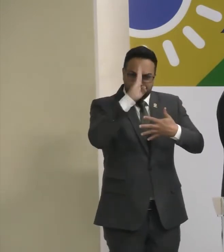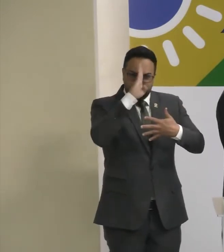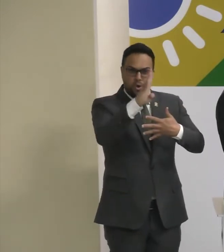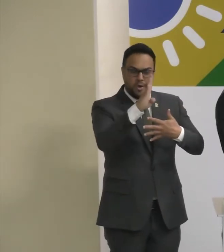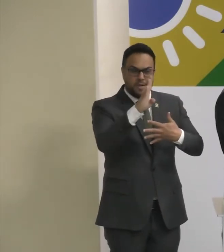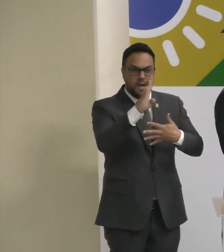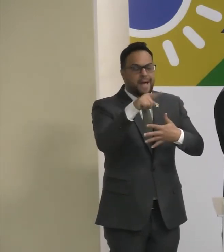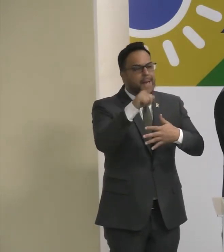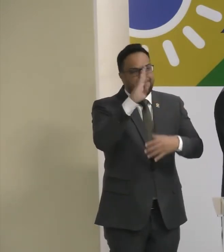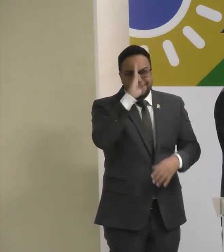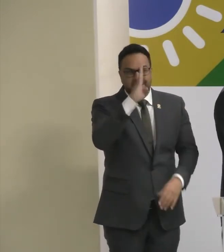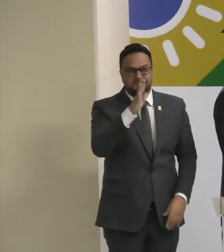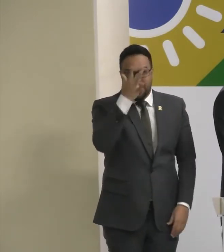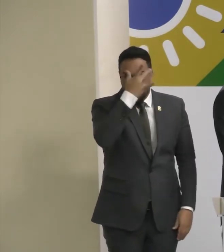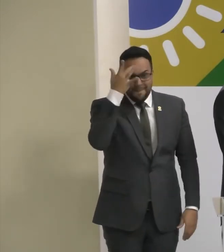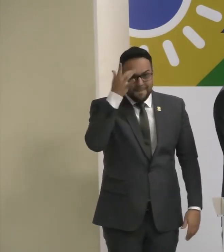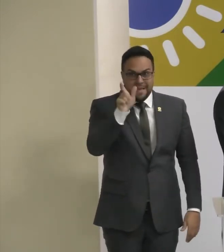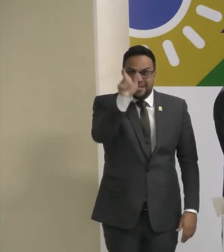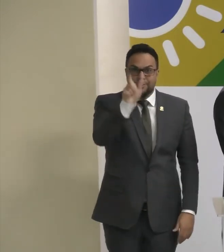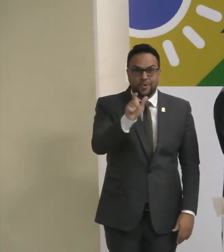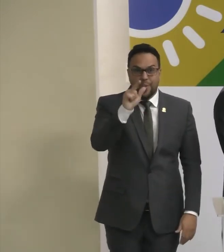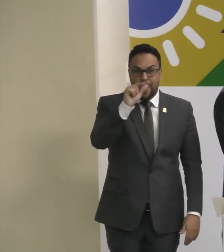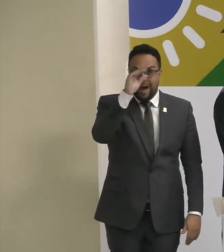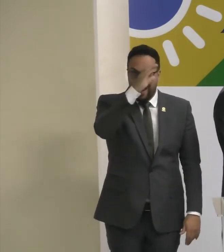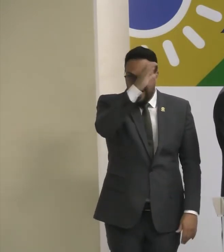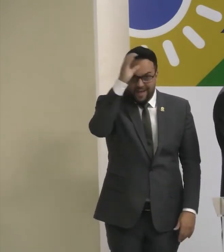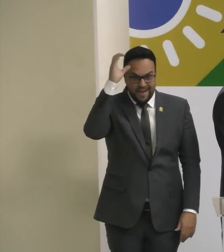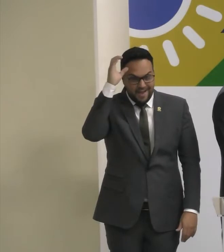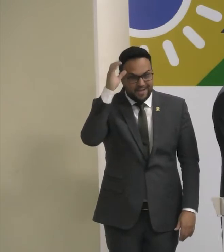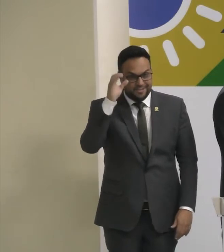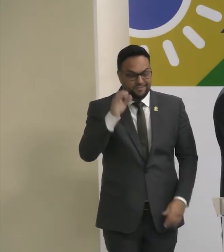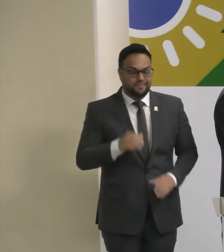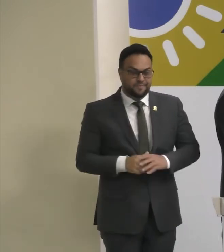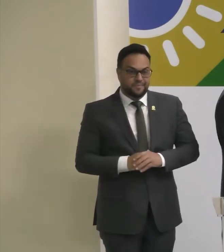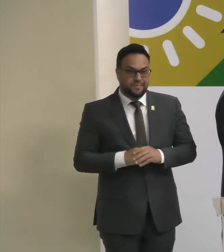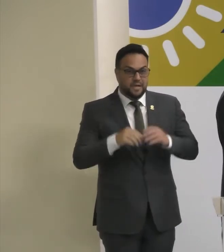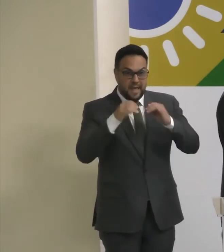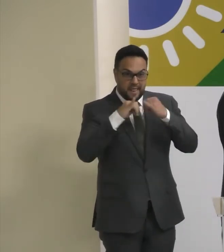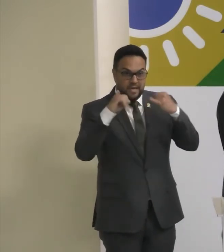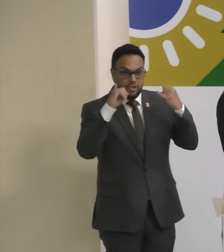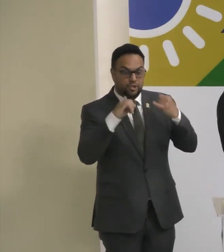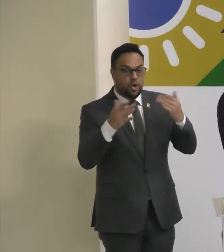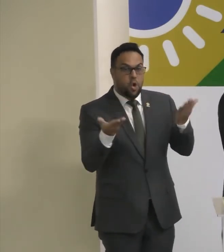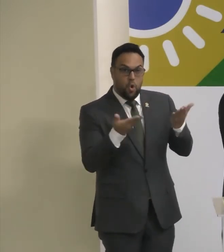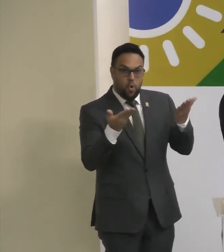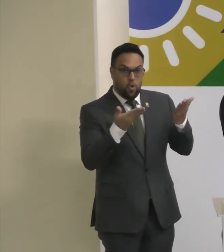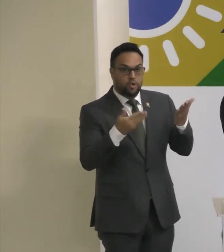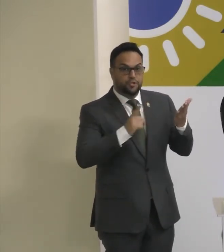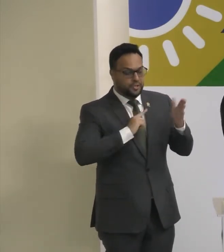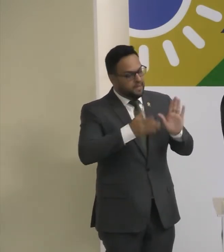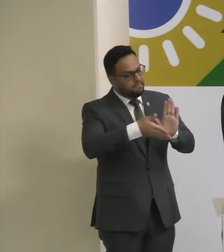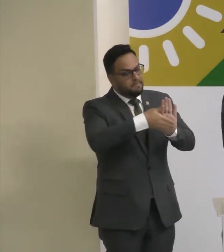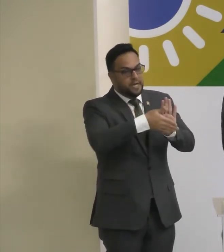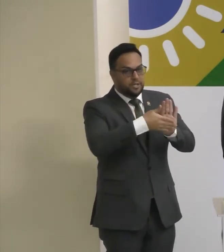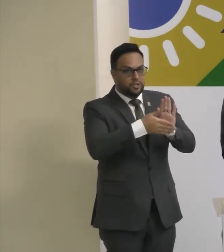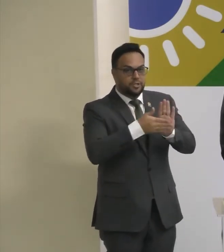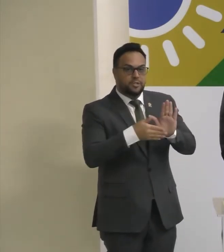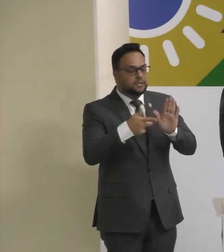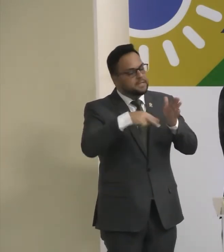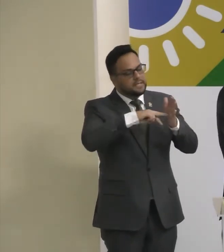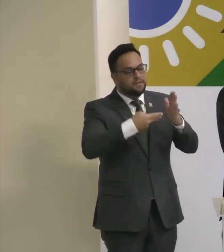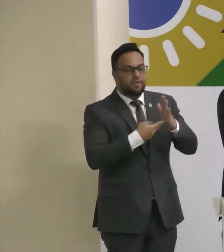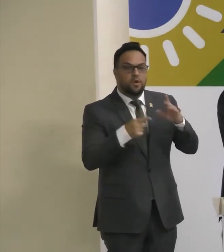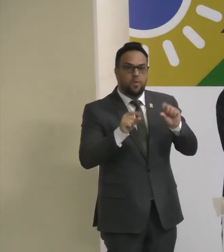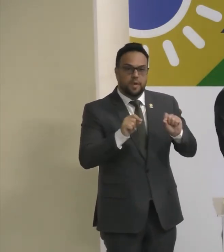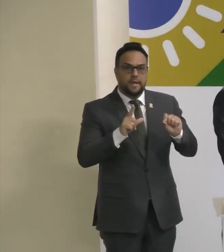elétrica E veja Que a medida Aprovada hoje Reflete o cuidado Do seu governo Presidente Bolsonaro E